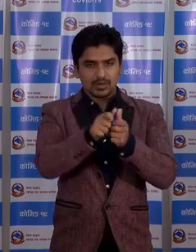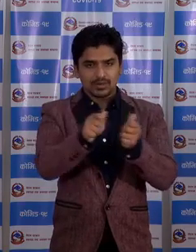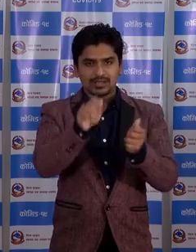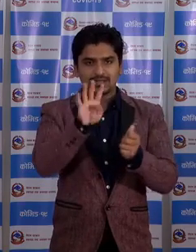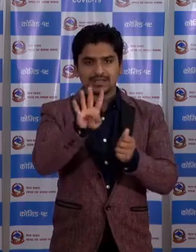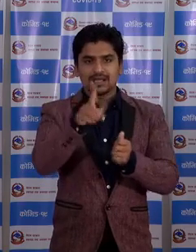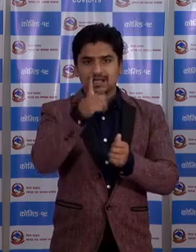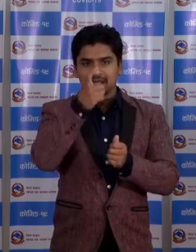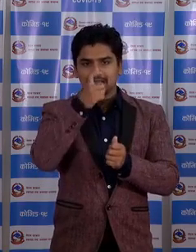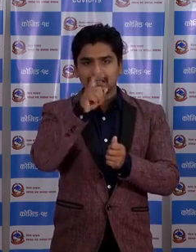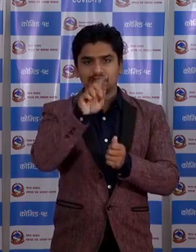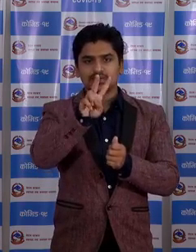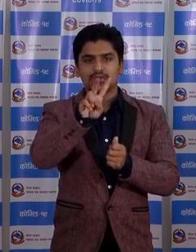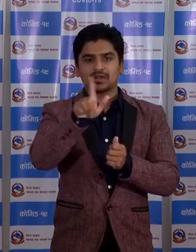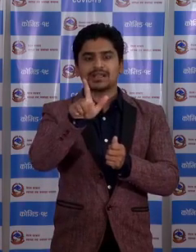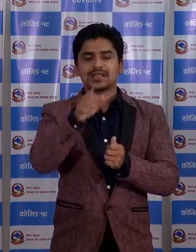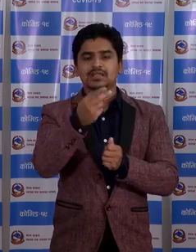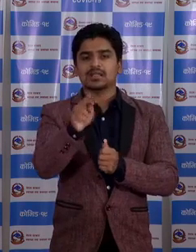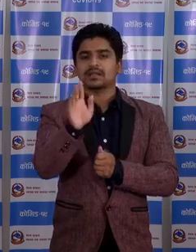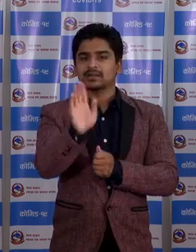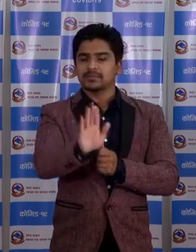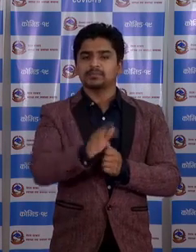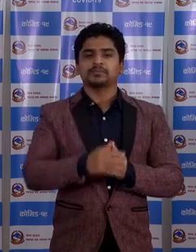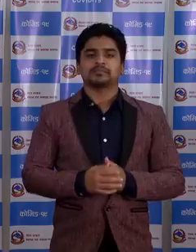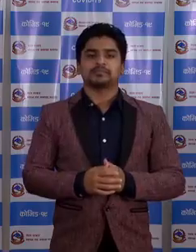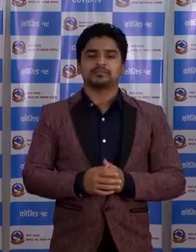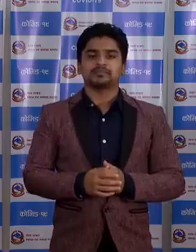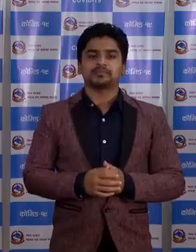427 रहे को छा।